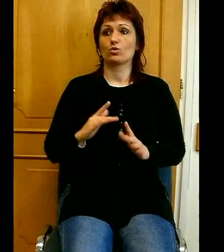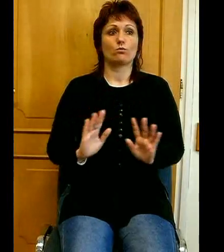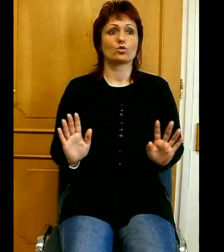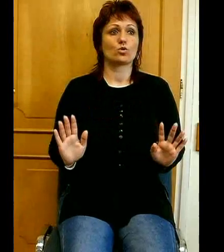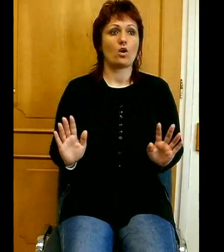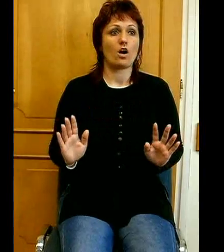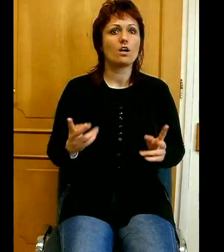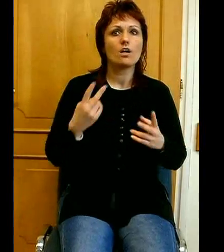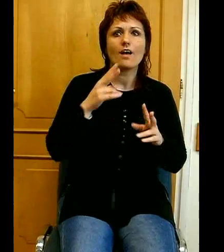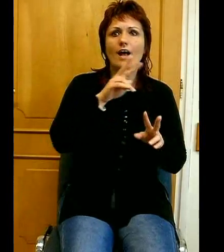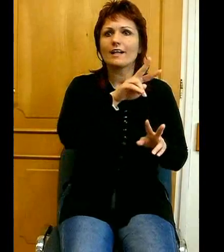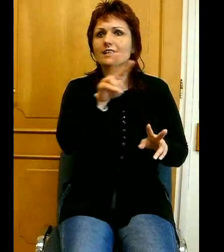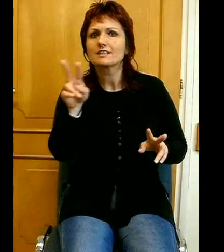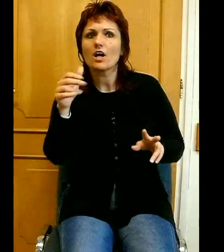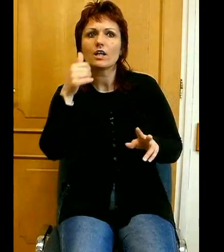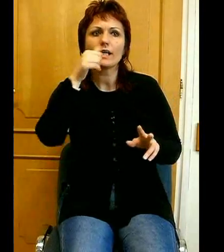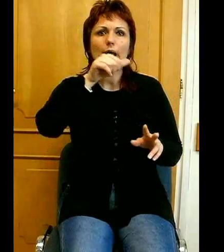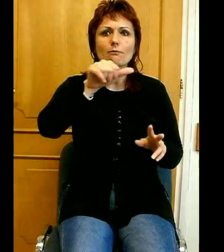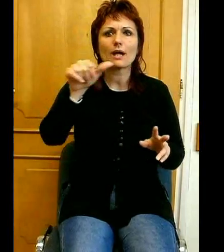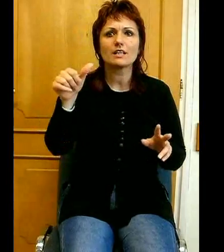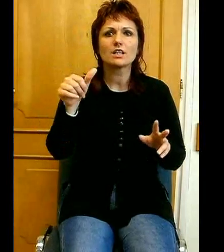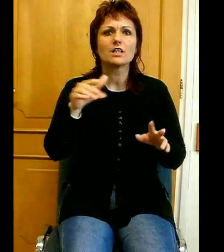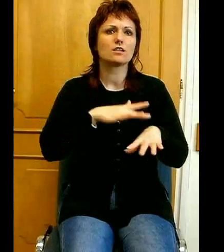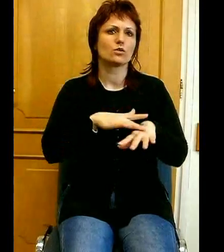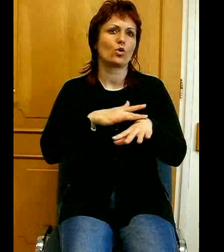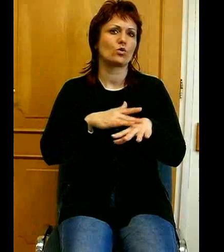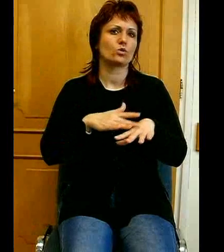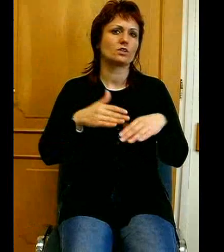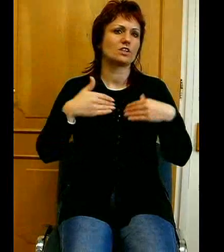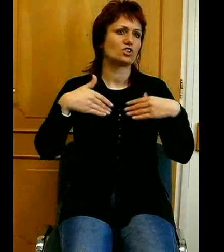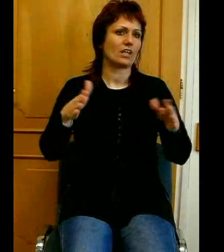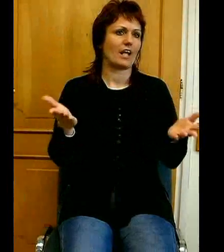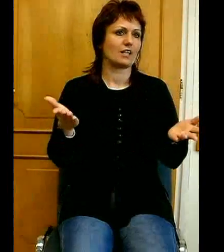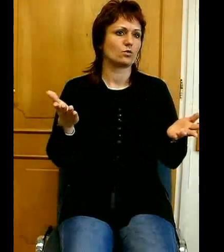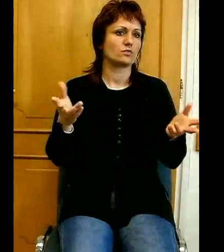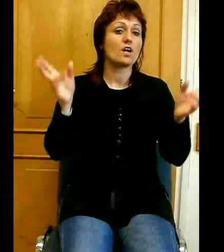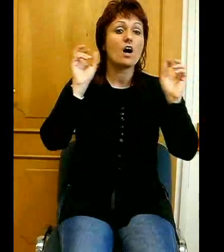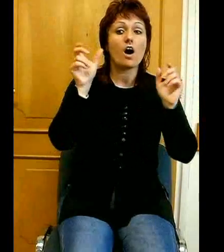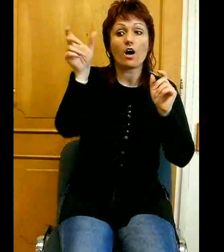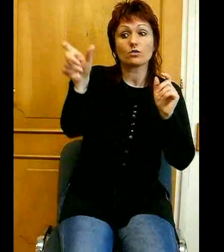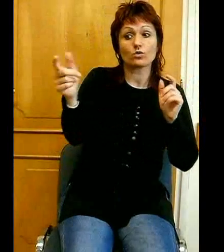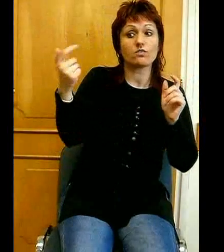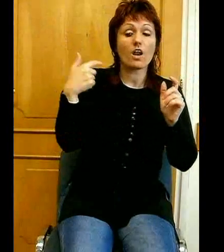ületessébe indul. Hallgatott valakit, és megszánta. És ő sosem volt meg ott, hogy